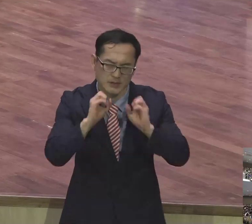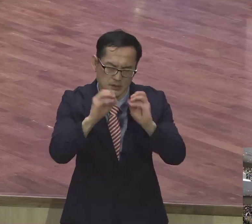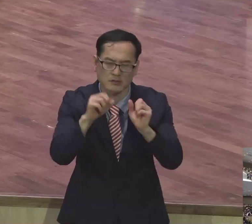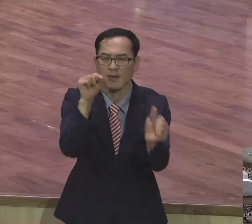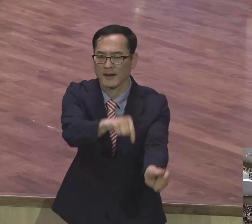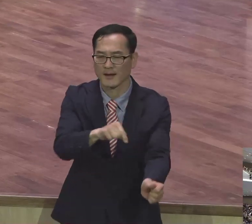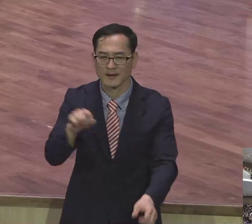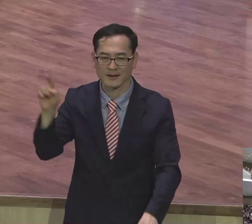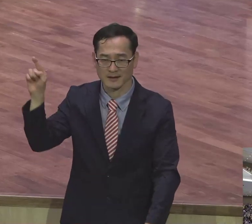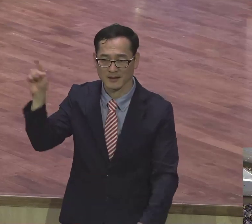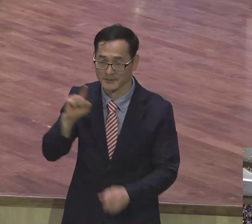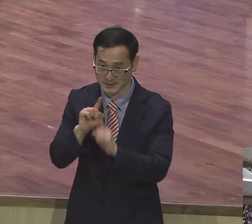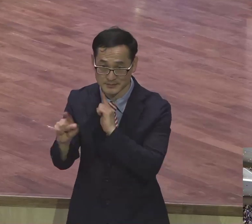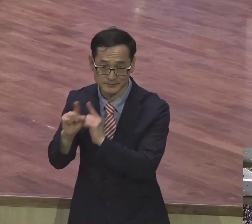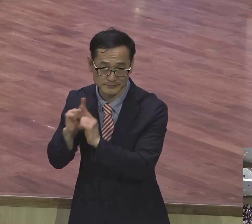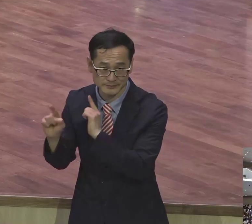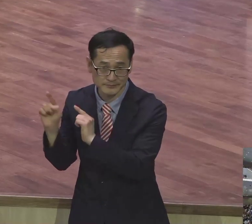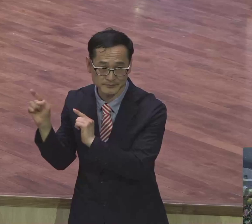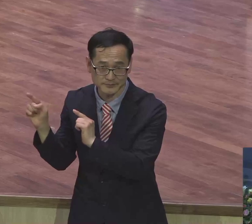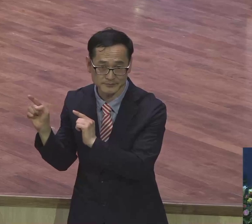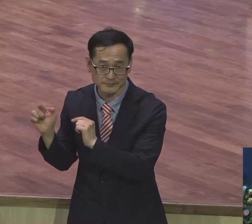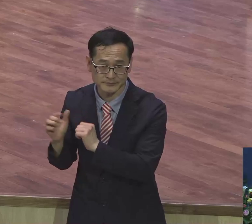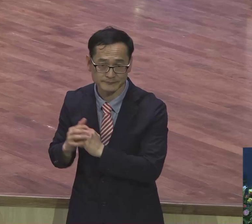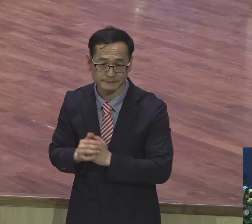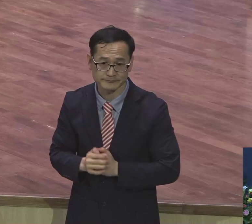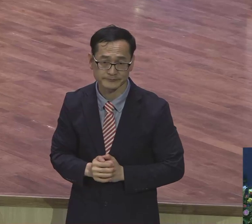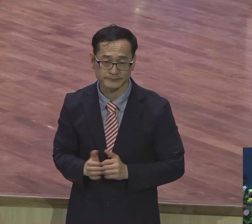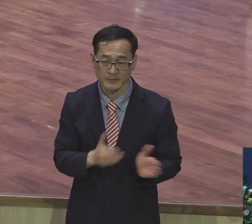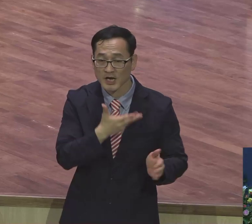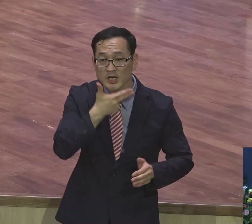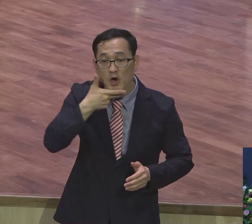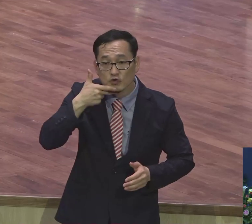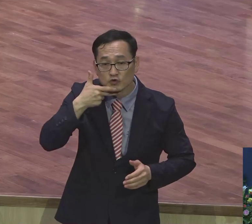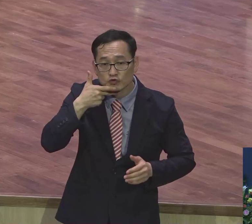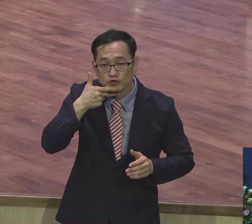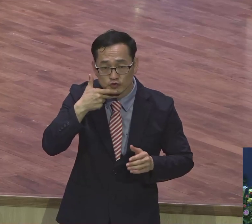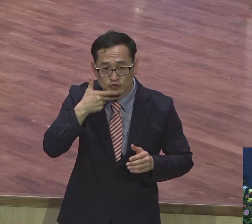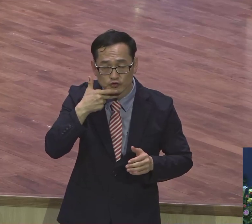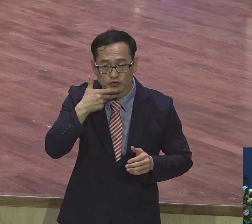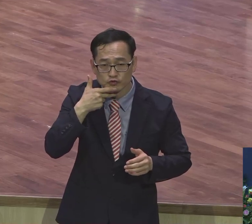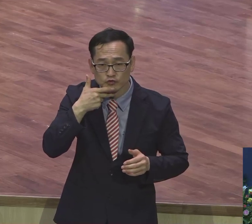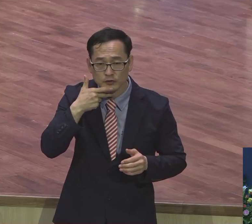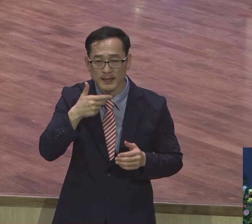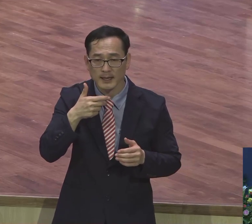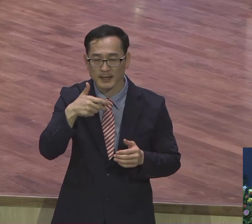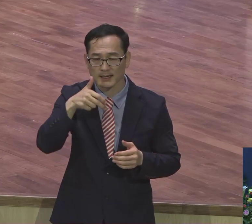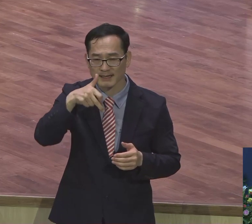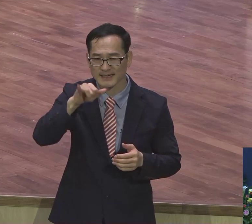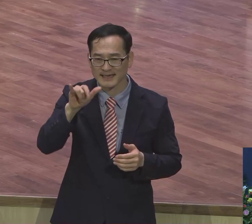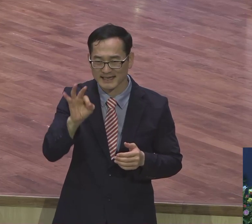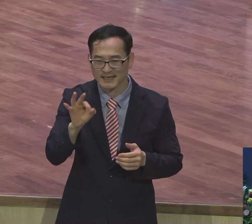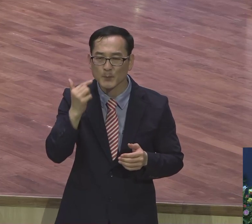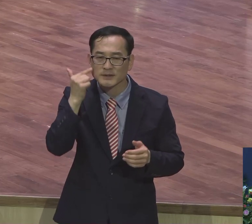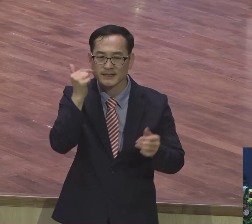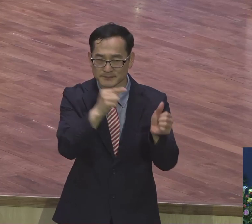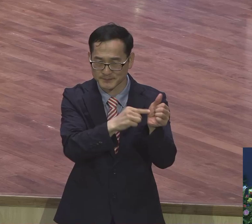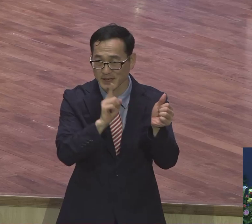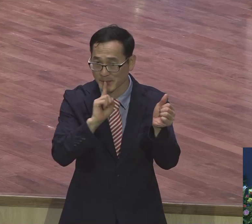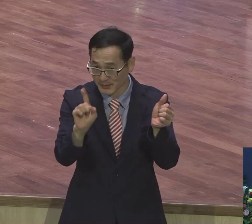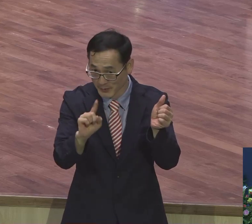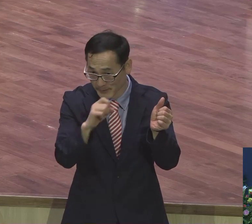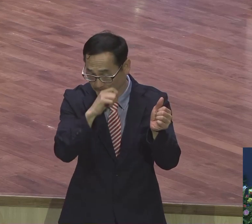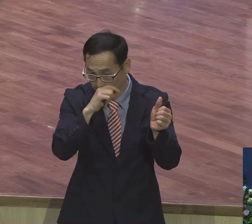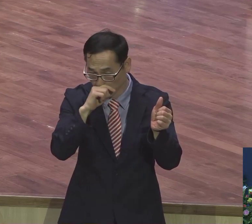강조하고 있어요. 영국의 작가요 목사인 찰스 킹글린 목사님은 이렇게